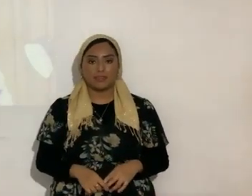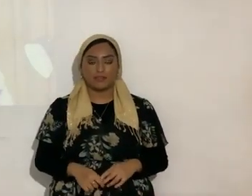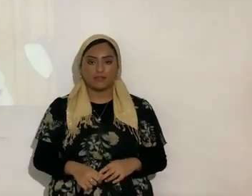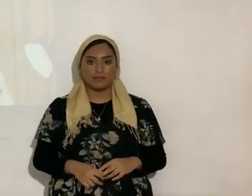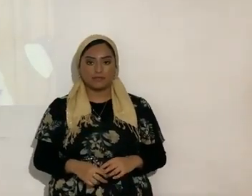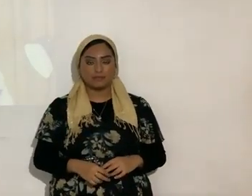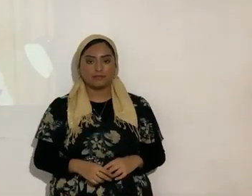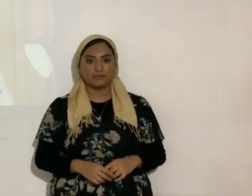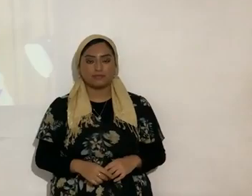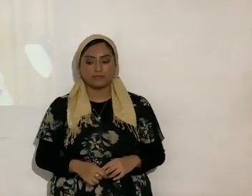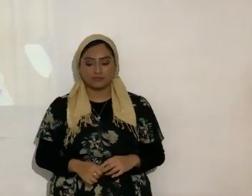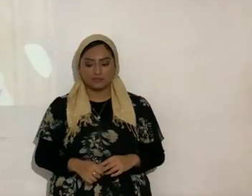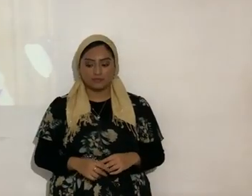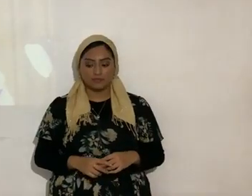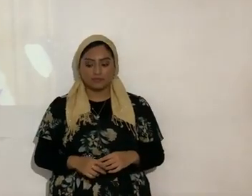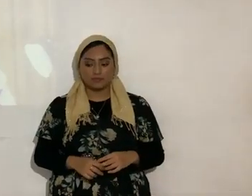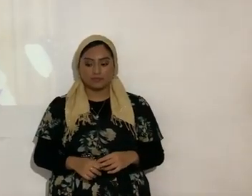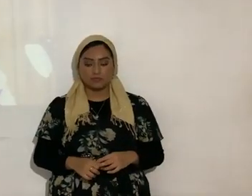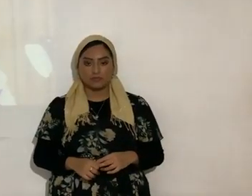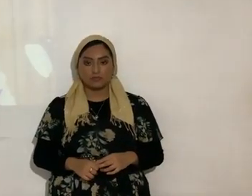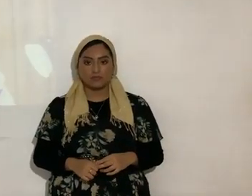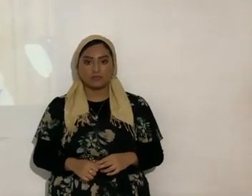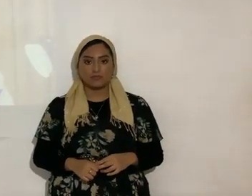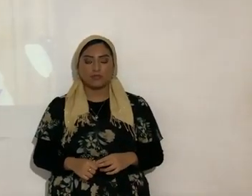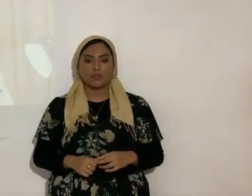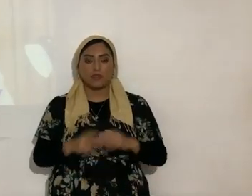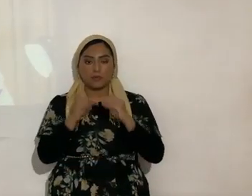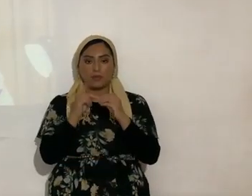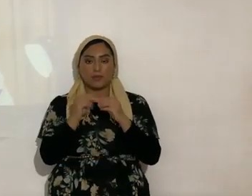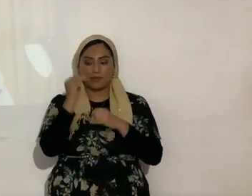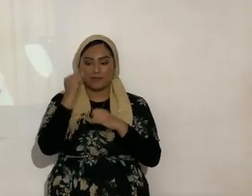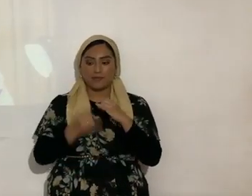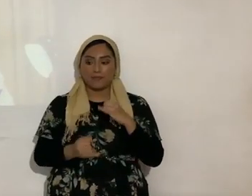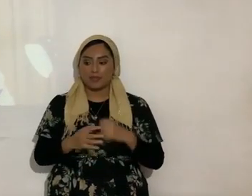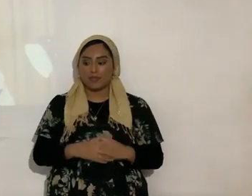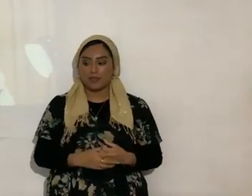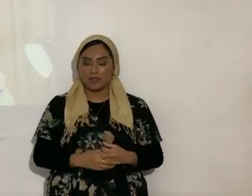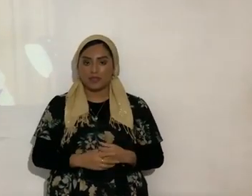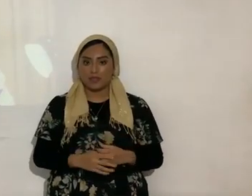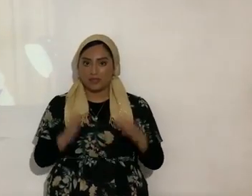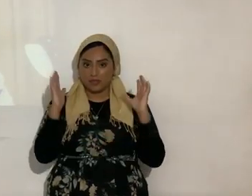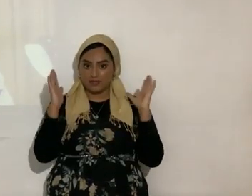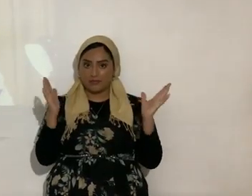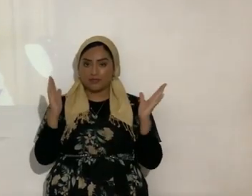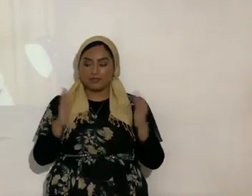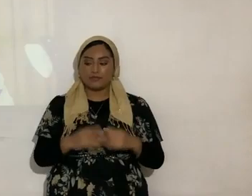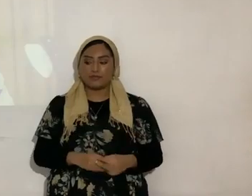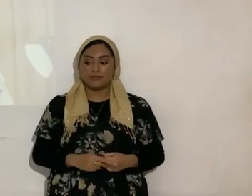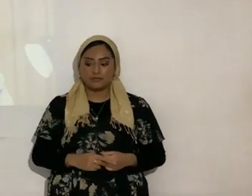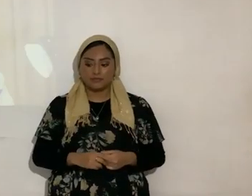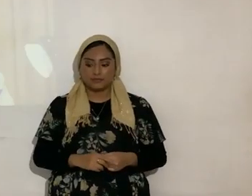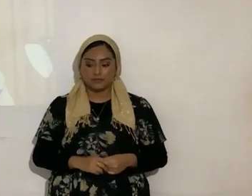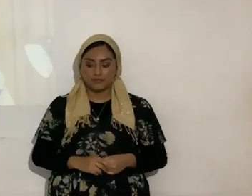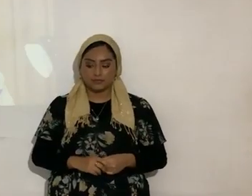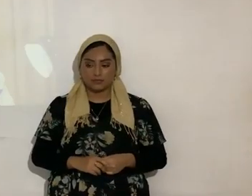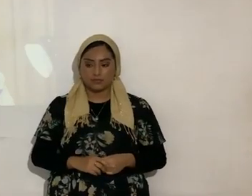es tremendo y con esta reflexión termino ponen atención en un hospital